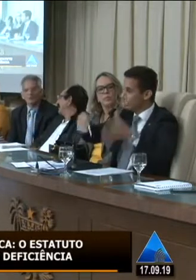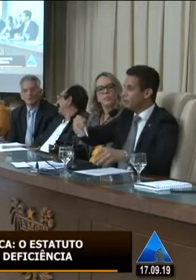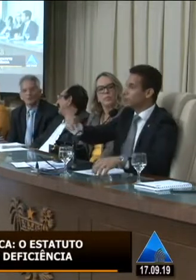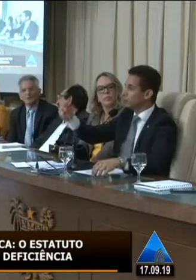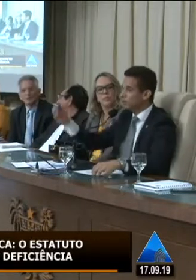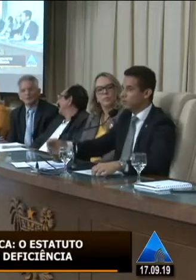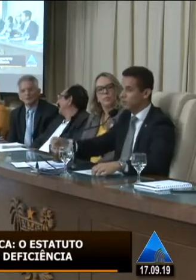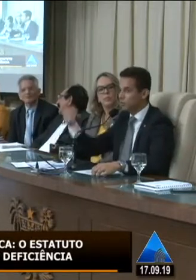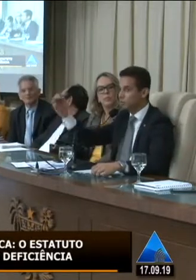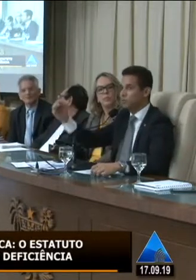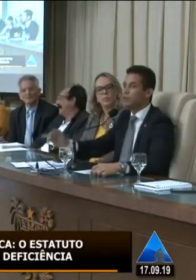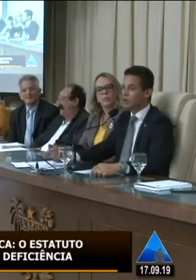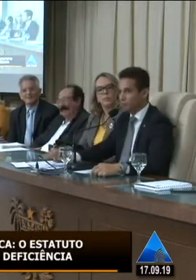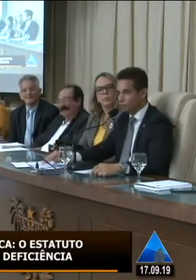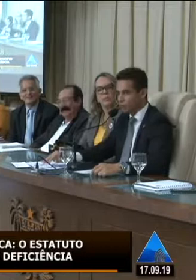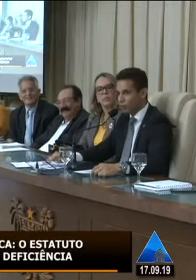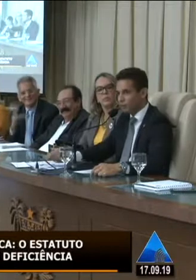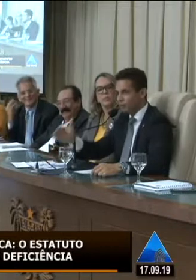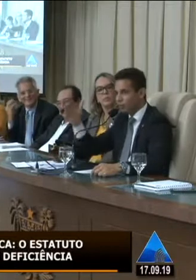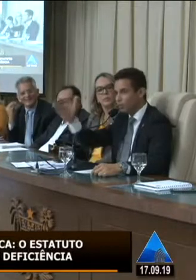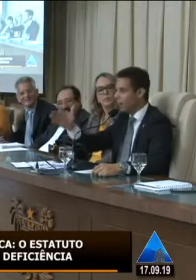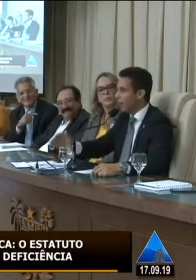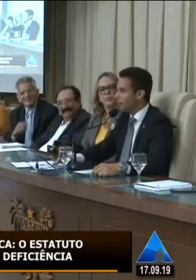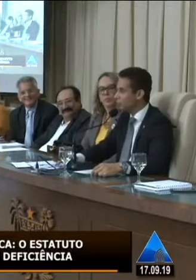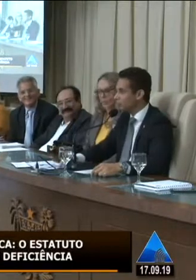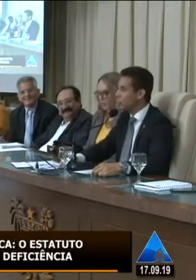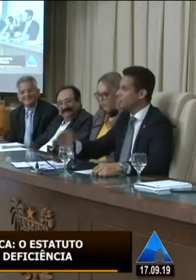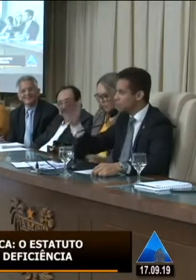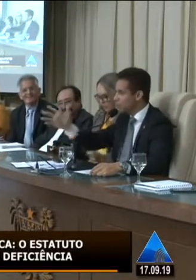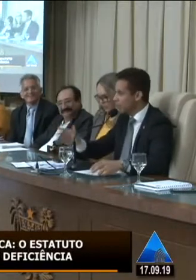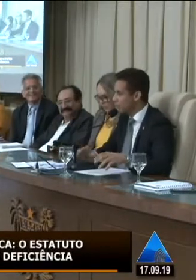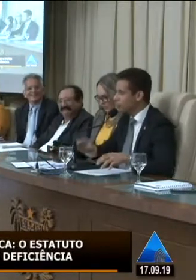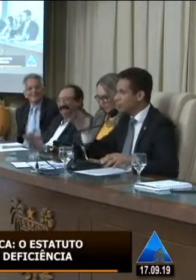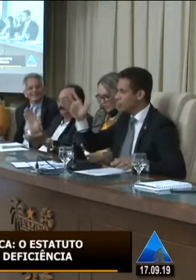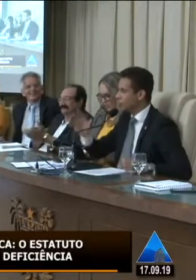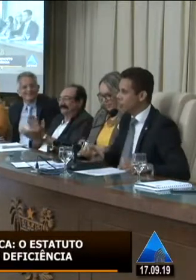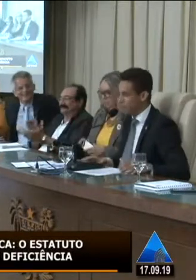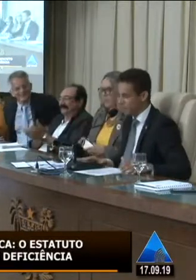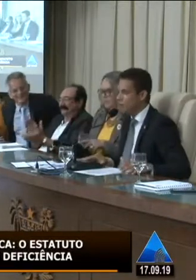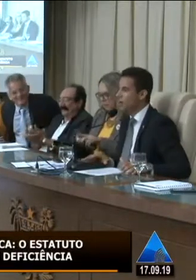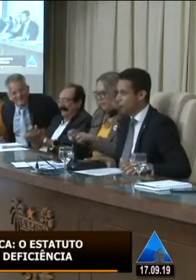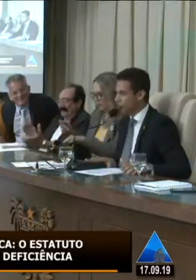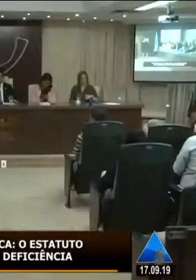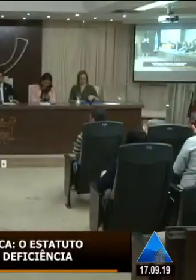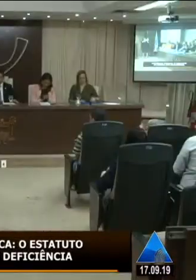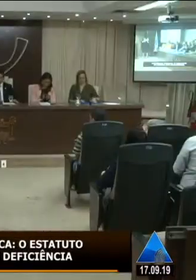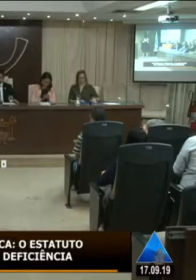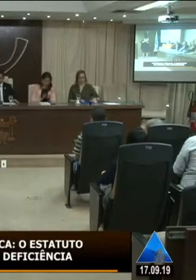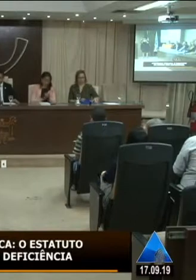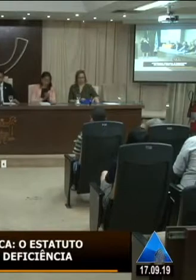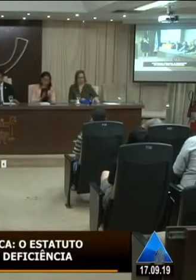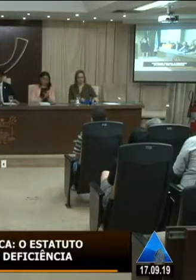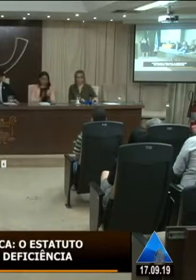com artigos com incisos que possa vir muito além disso tá ok então um grande abraço a todos vocês e muito obrigado que Deus abençoe ao nosso povo